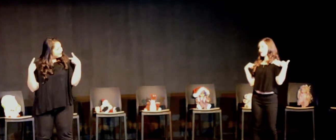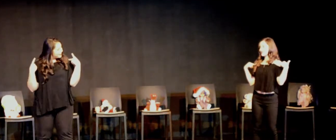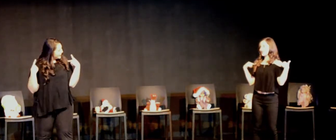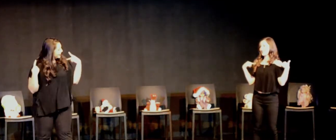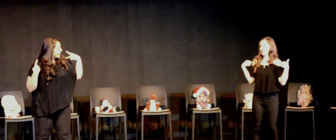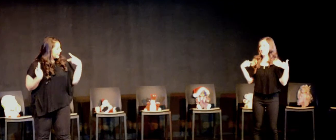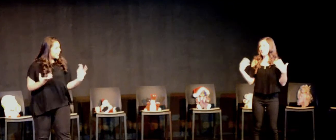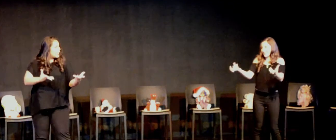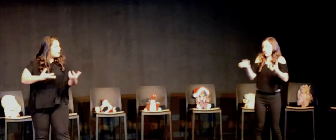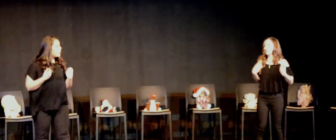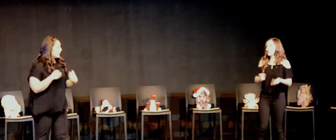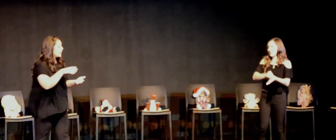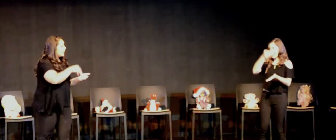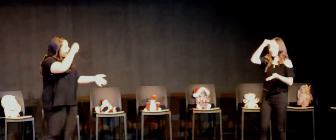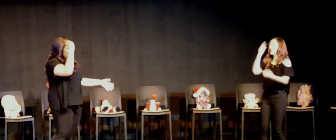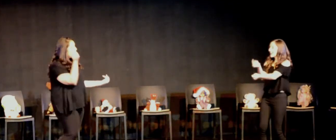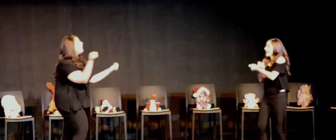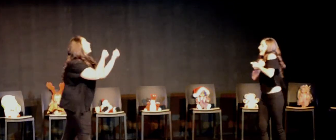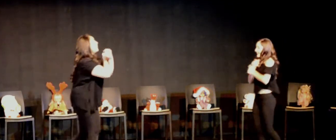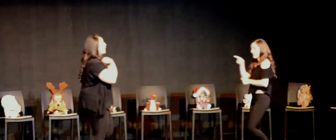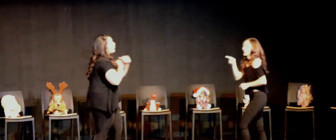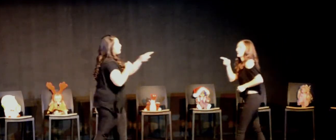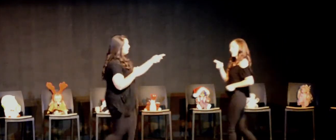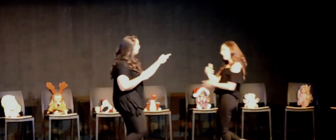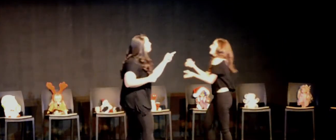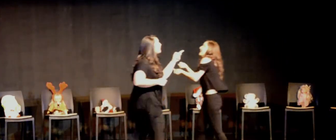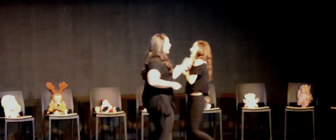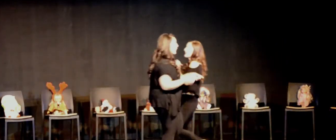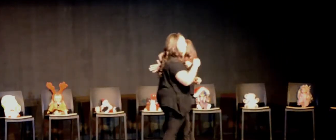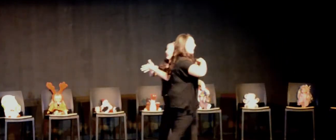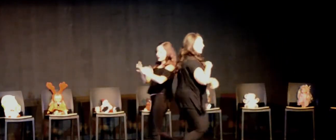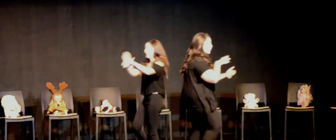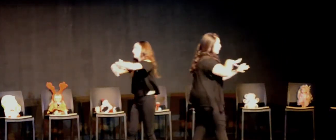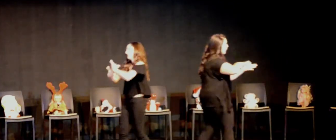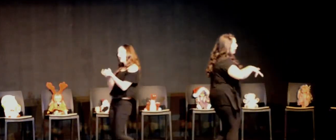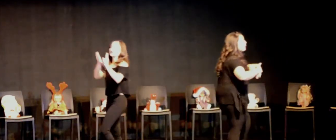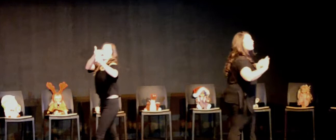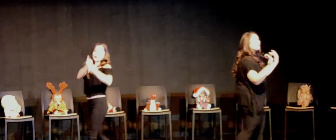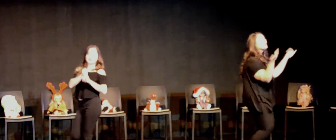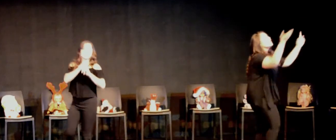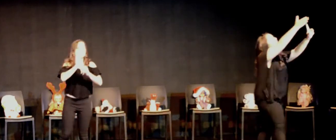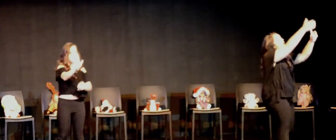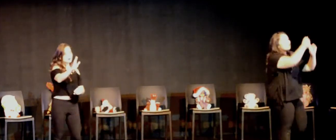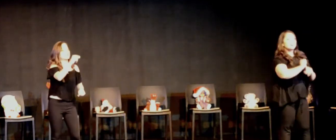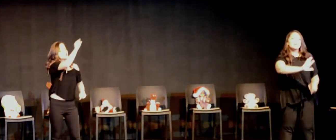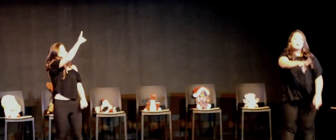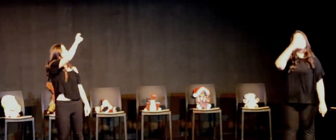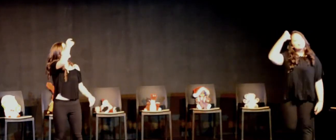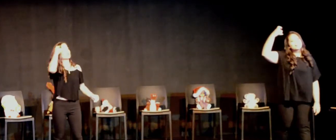Quiero aprender a quererte Quiero estudiar como se cumplen tus sueños